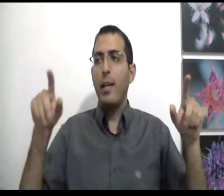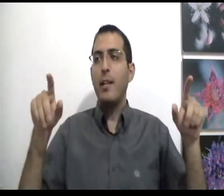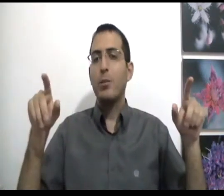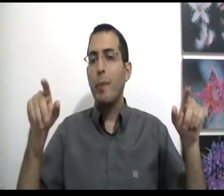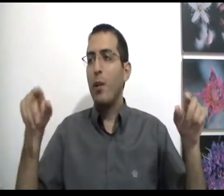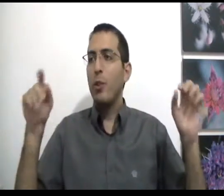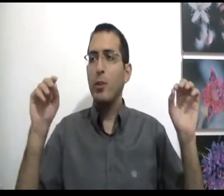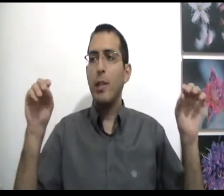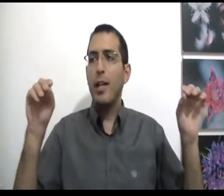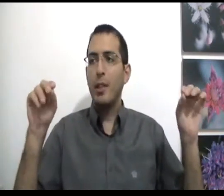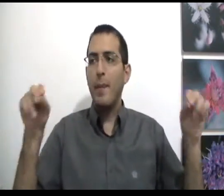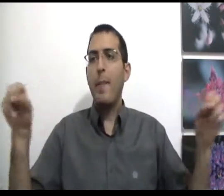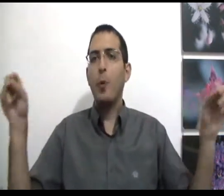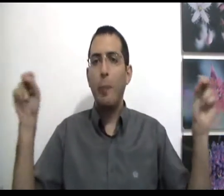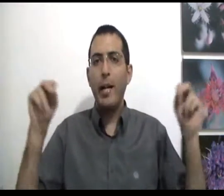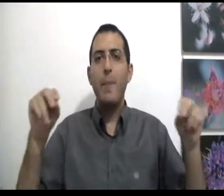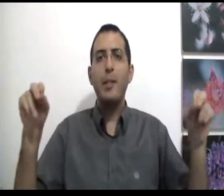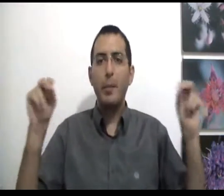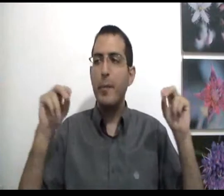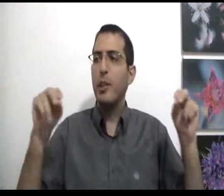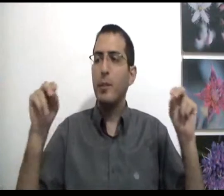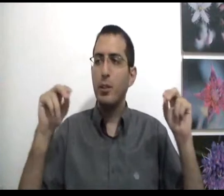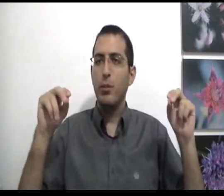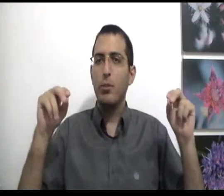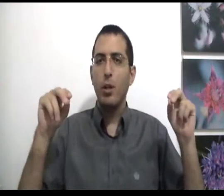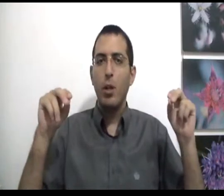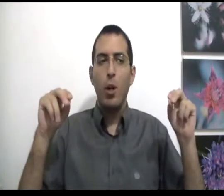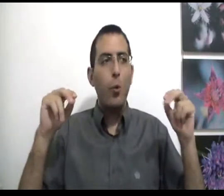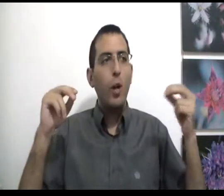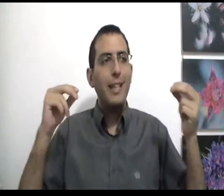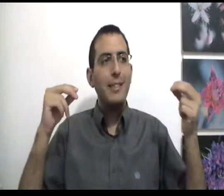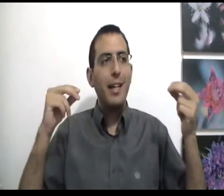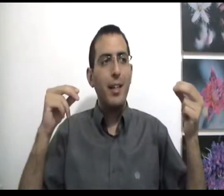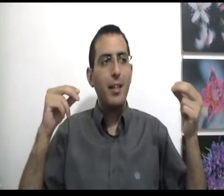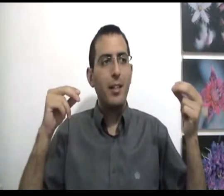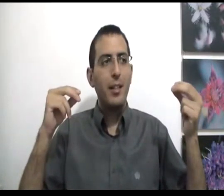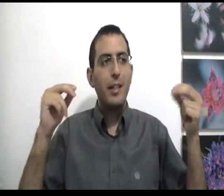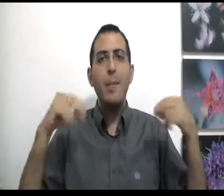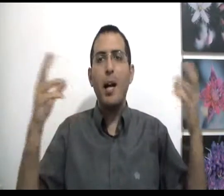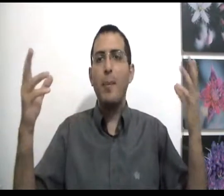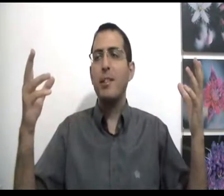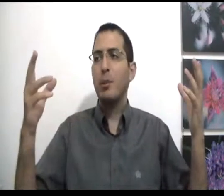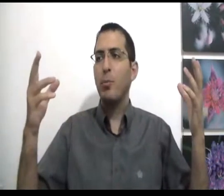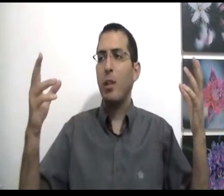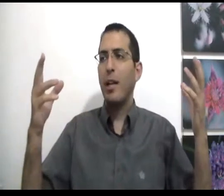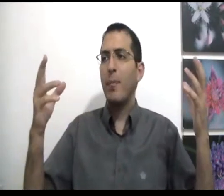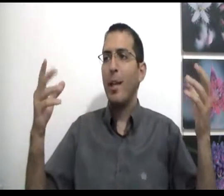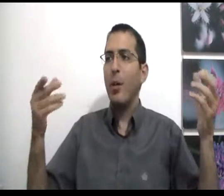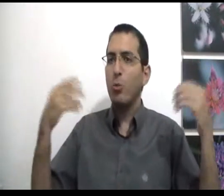אחד, זאת אומרת לא יצוייר שאדם היה מחובר לאמת הפנימית של המציאות הוא לא היה צריך גם לחפש את משמעות החיים כי היה לו